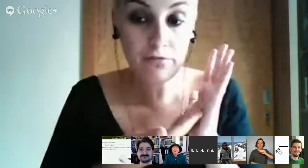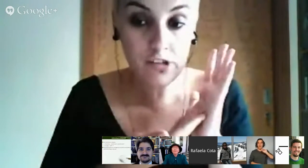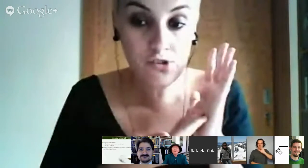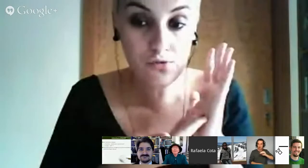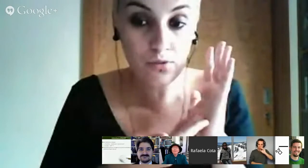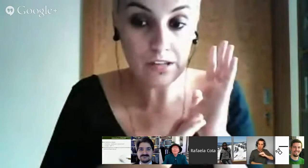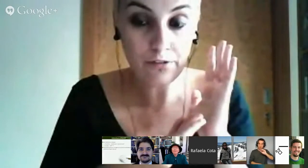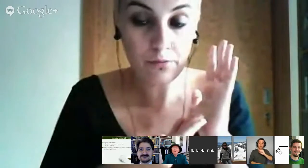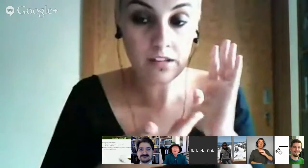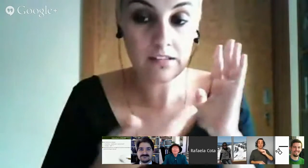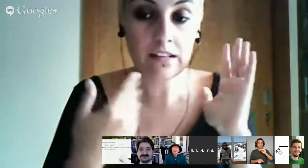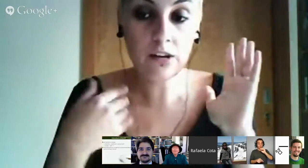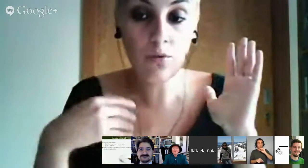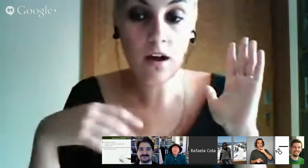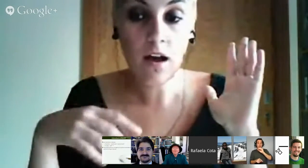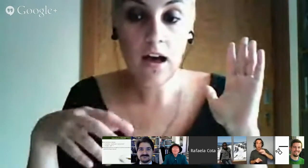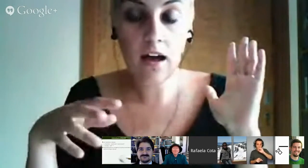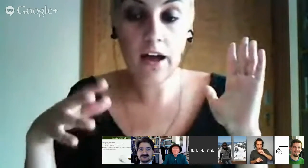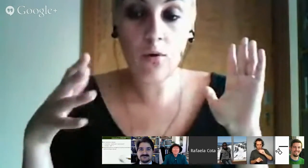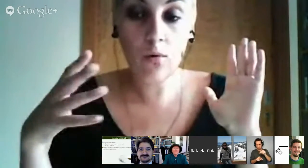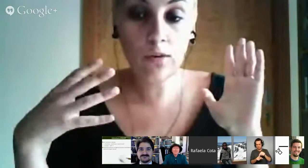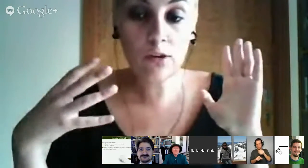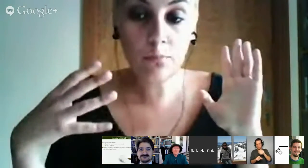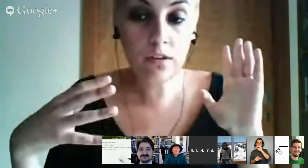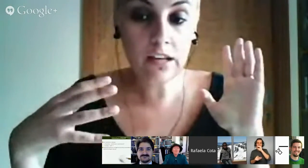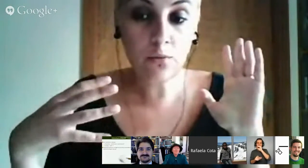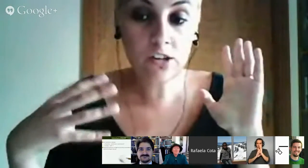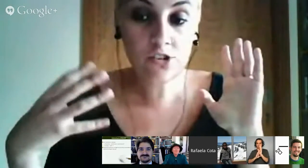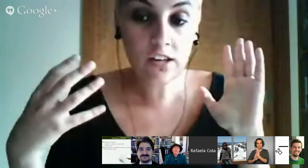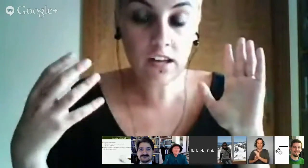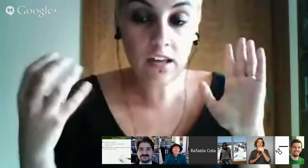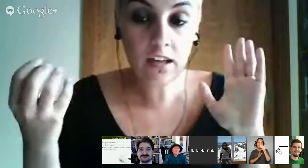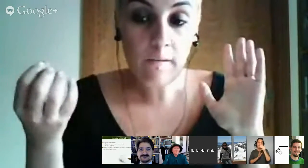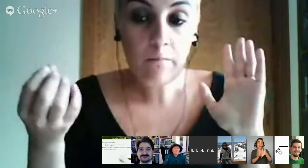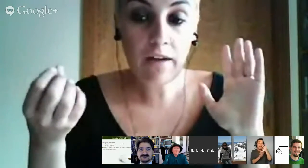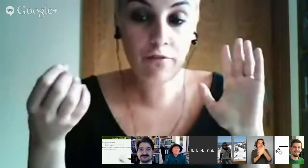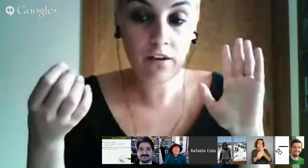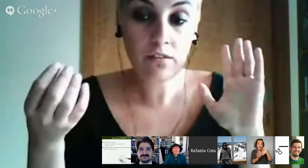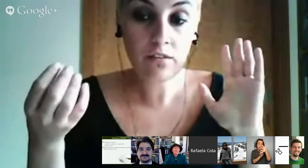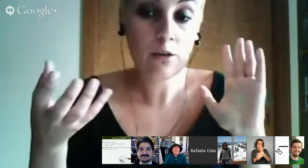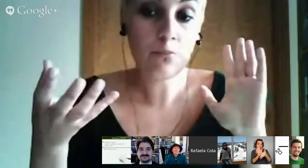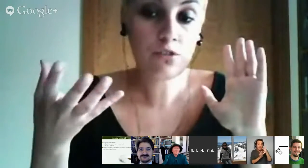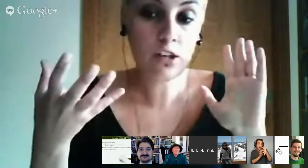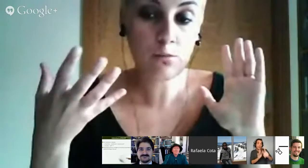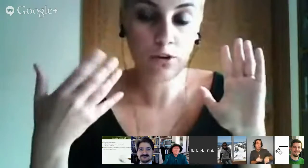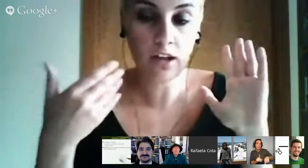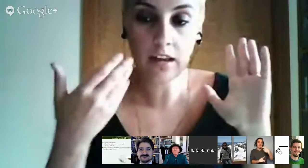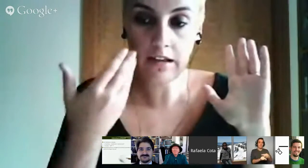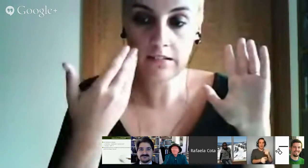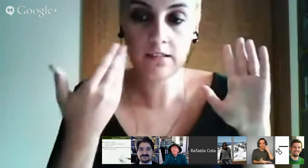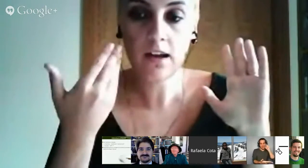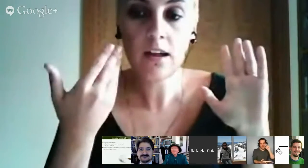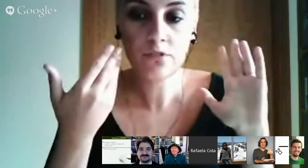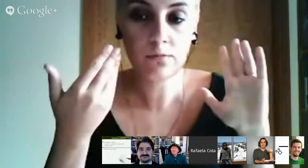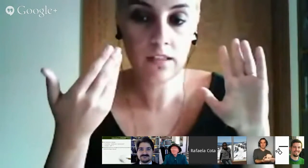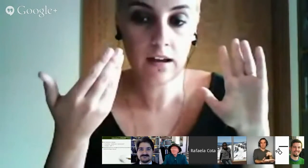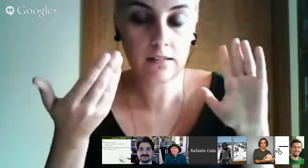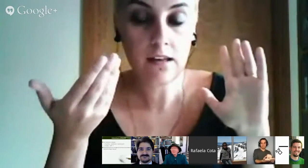é visto no livro. Portanto, a língua, o input linguístico aqui é feito a 100%, porque a criança tem a possibilidade